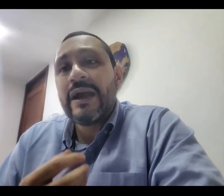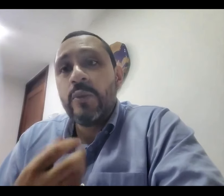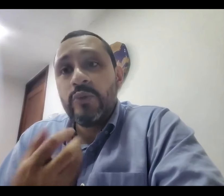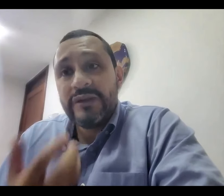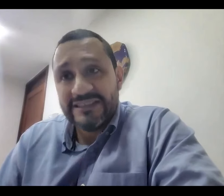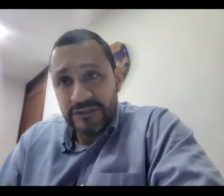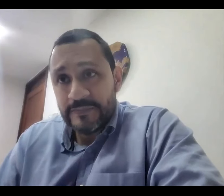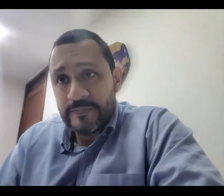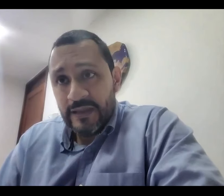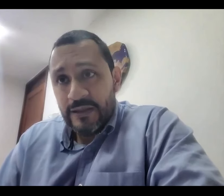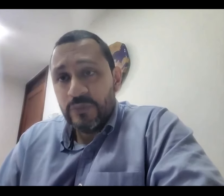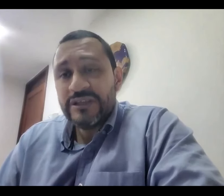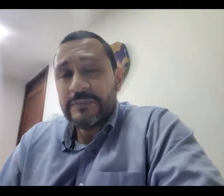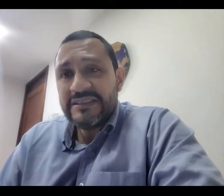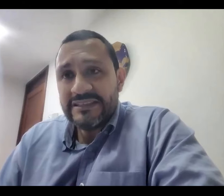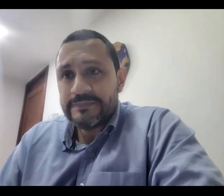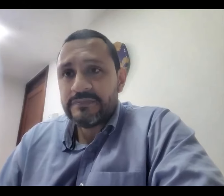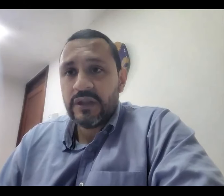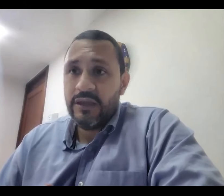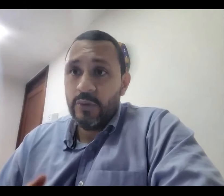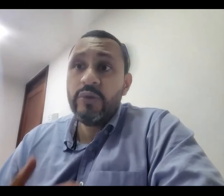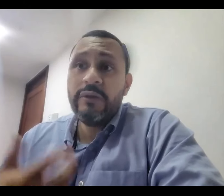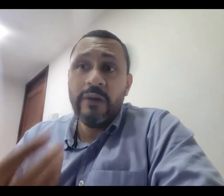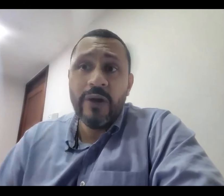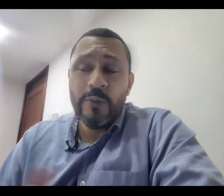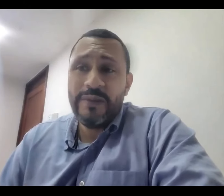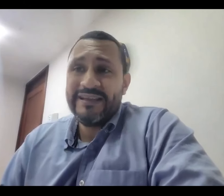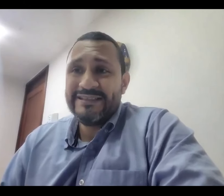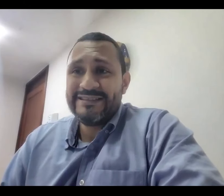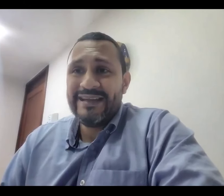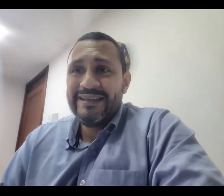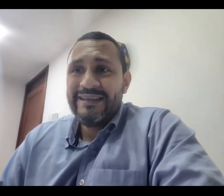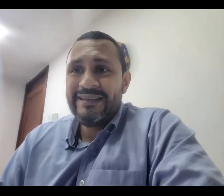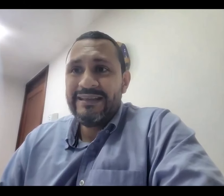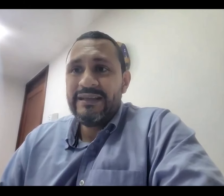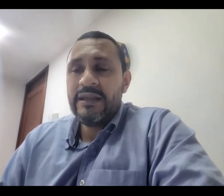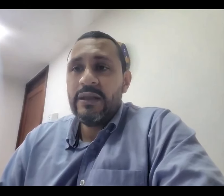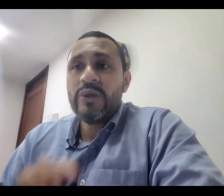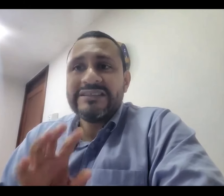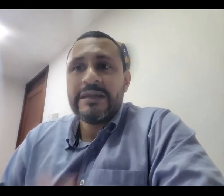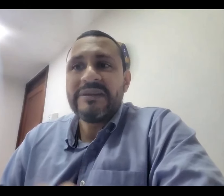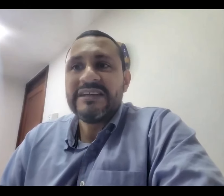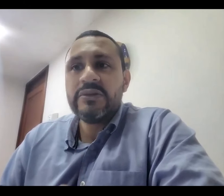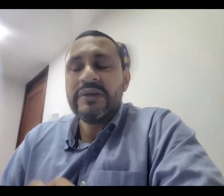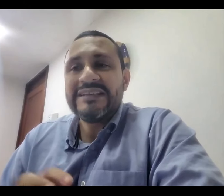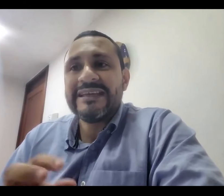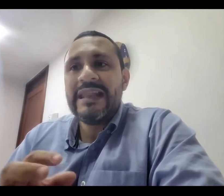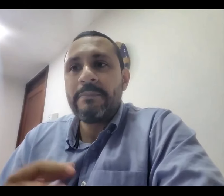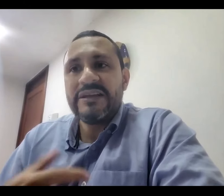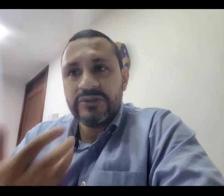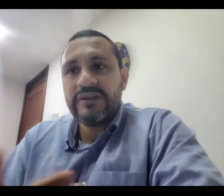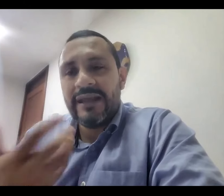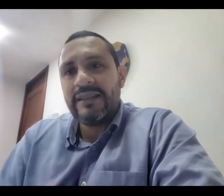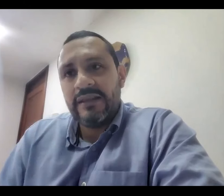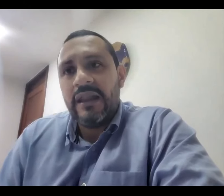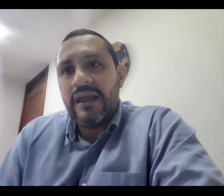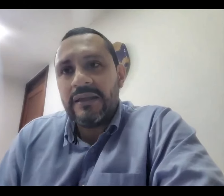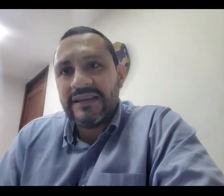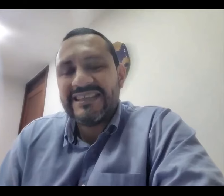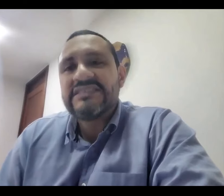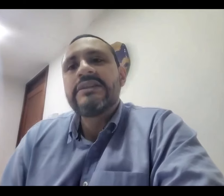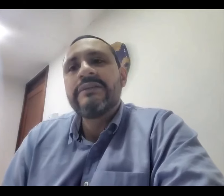formas de la comunicación muchas veces uno evalúa competencia y lo que está pasando es que la persona